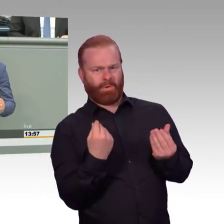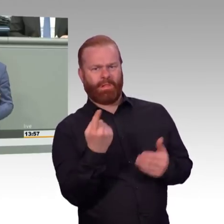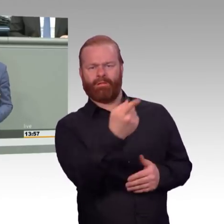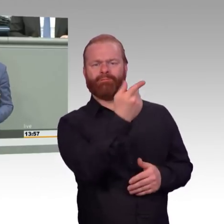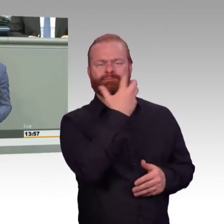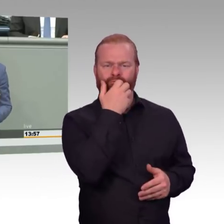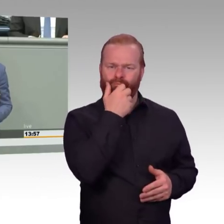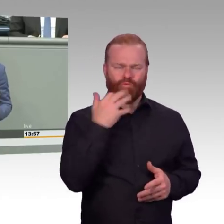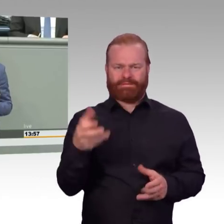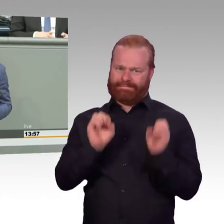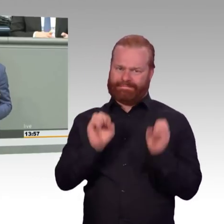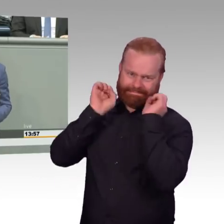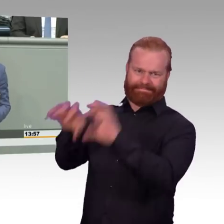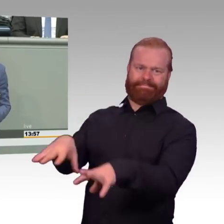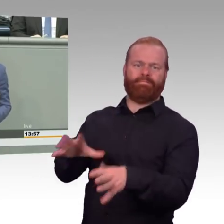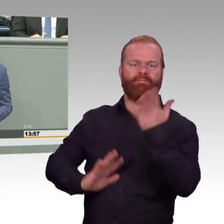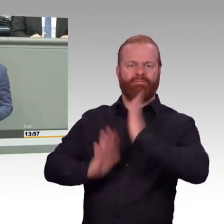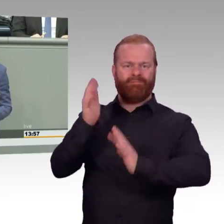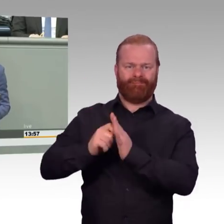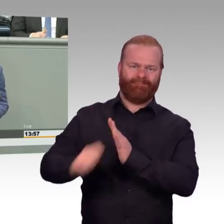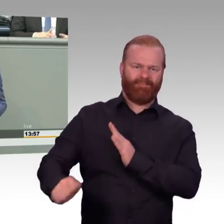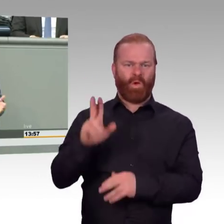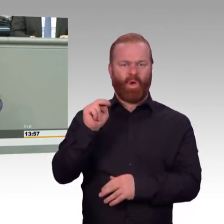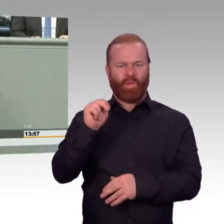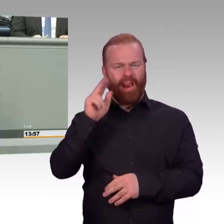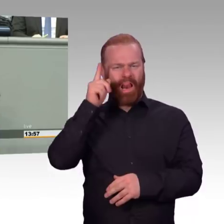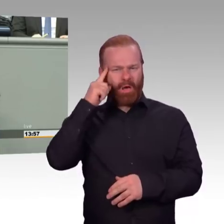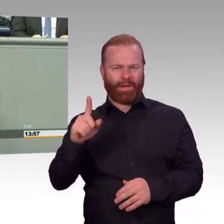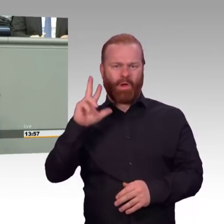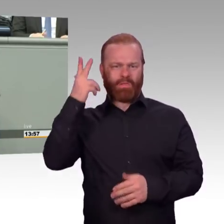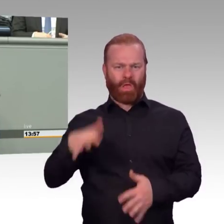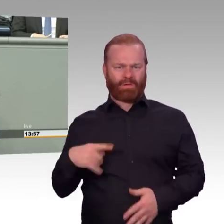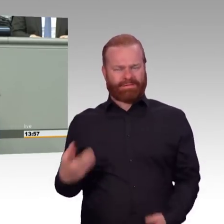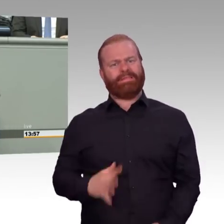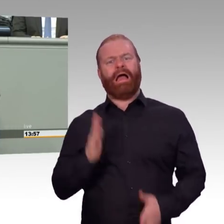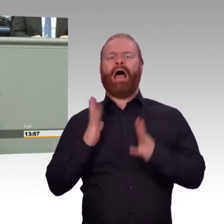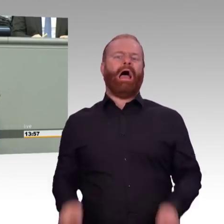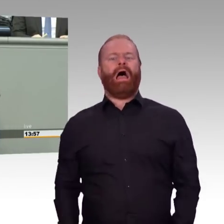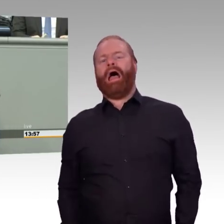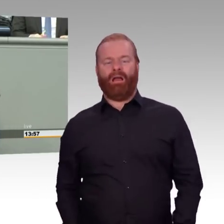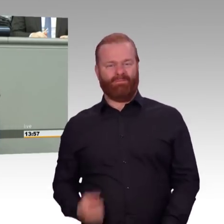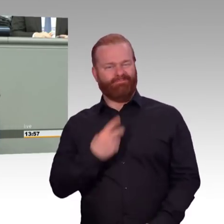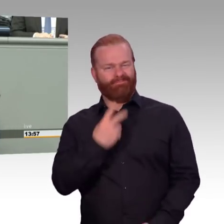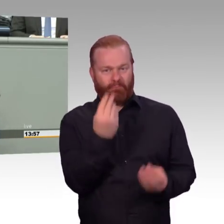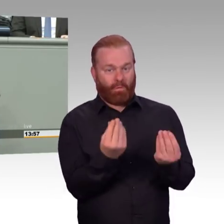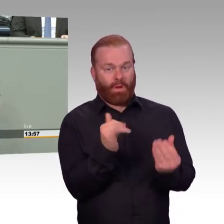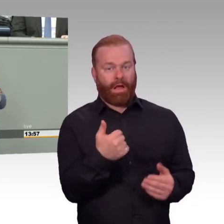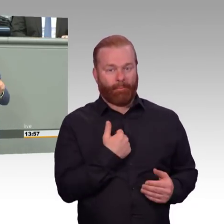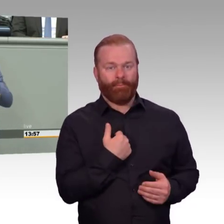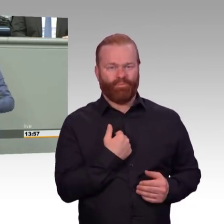Wiederholung ist ja die beste Propaganda, sagt man. Ich kenne das noch aus meiner Jugend aus der FDJ, sehr wohl. Das ist